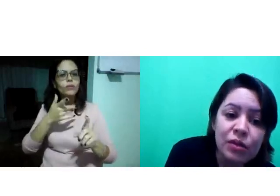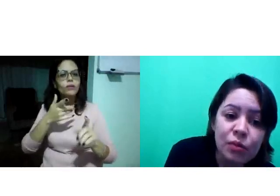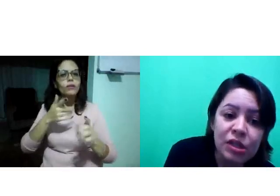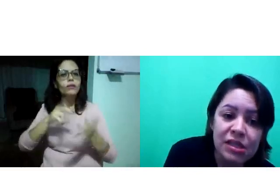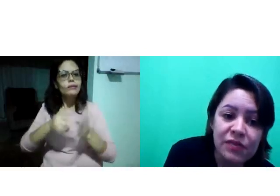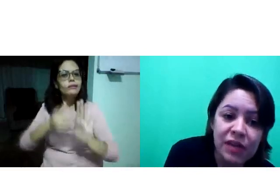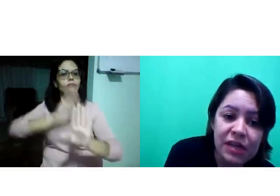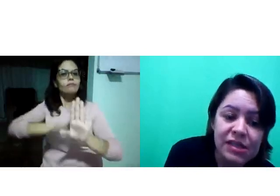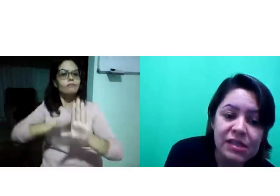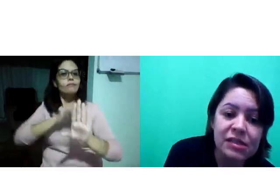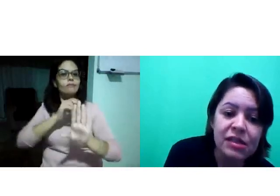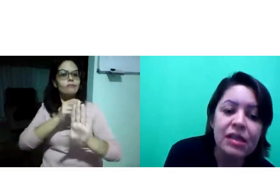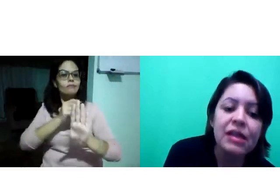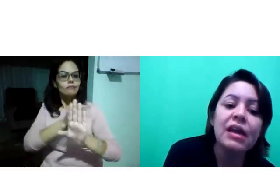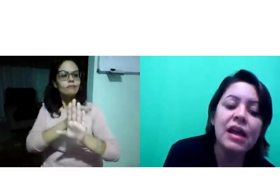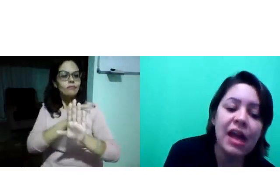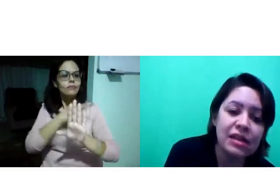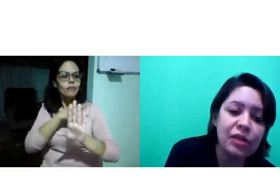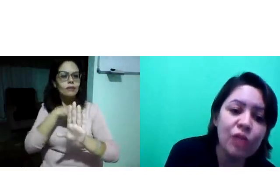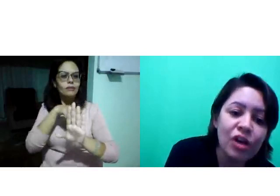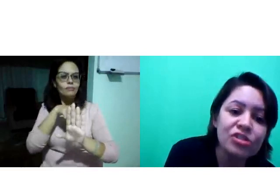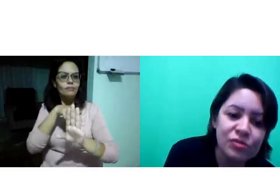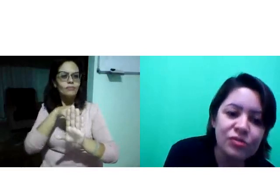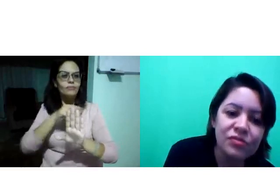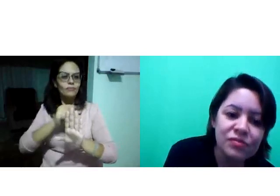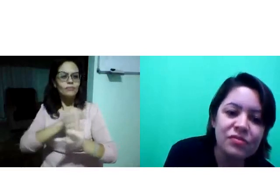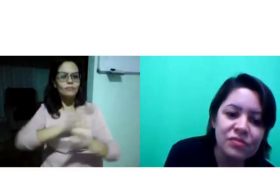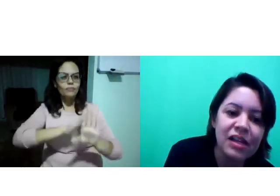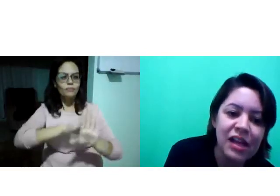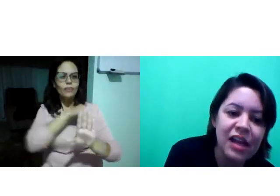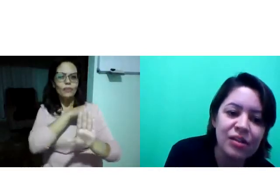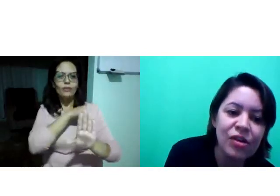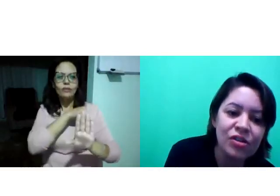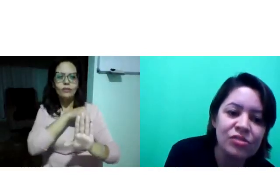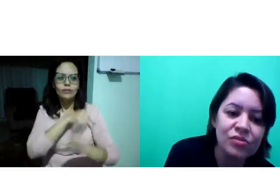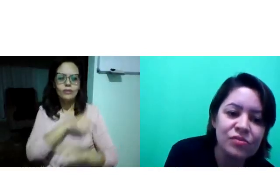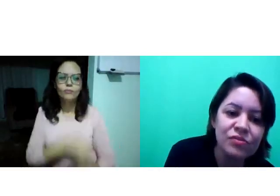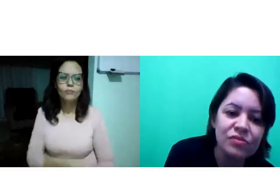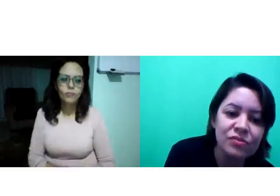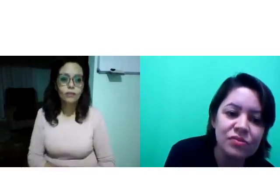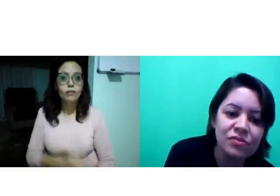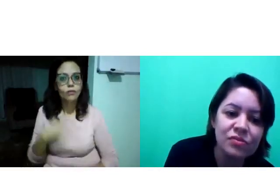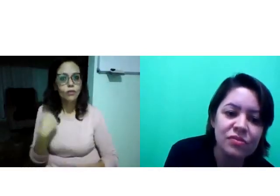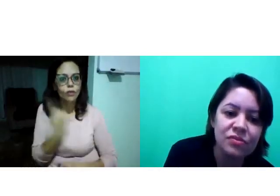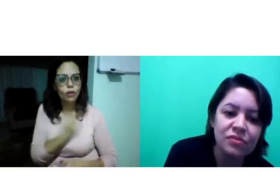esse mito, muitas vezes, ele é ideológico. Ele é ideológico.